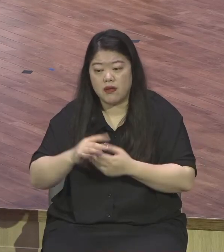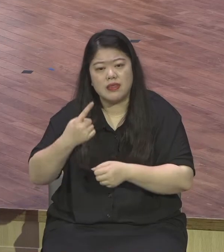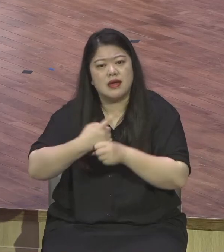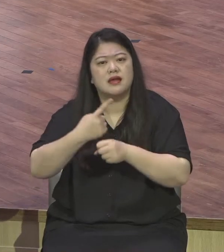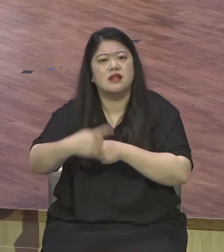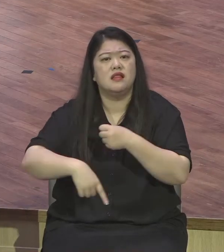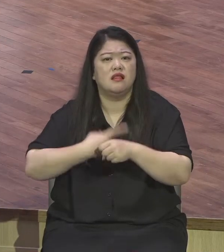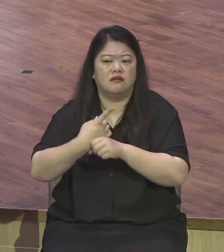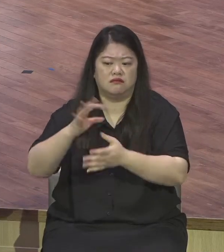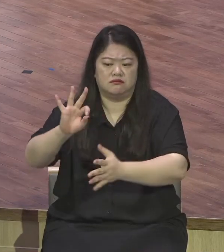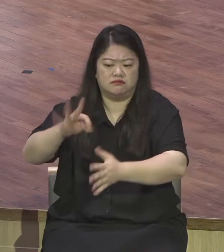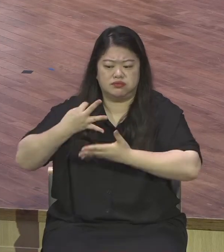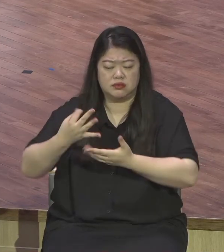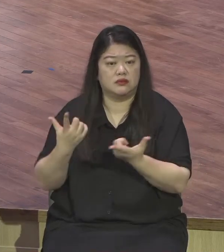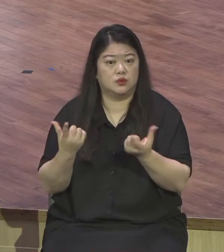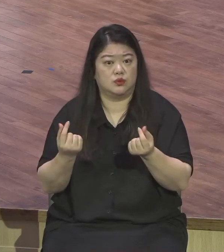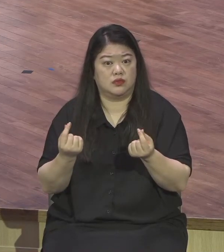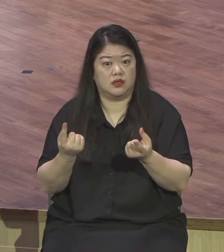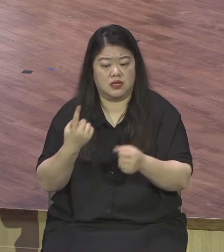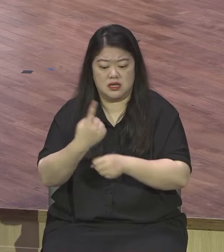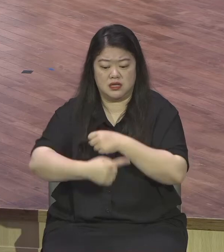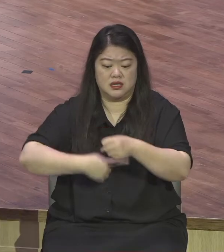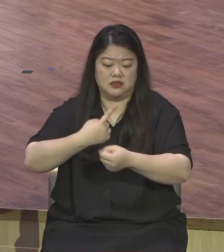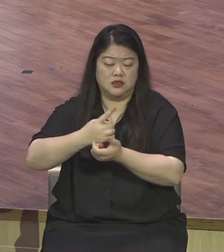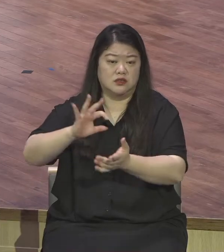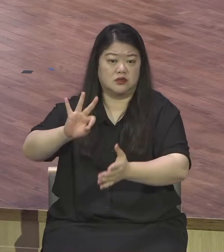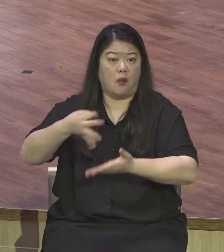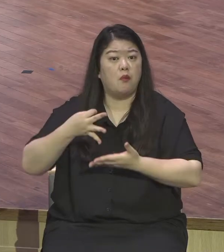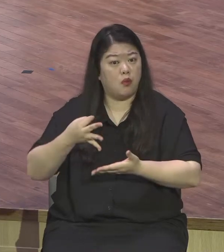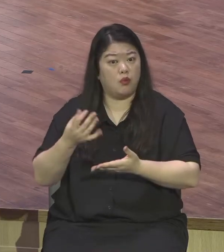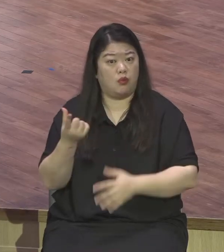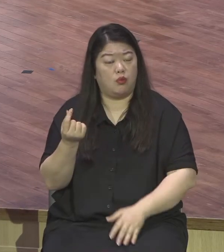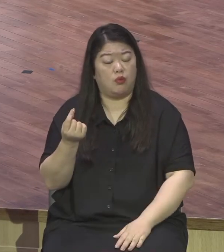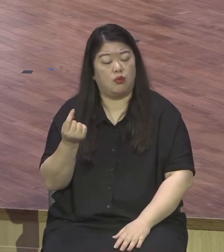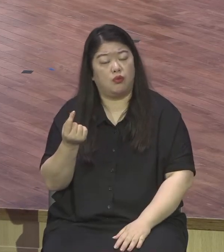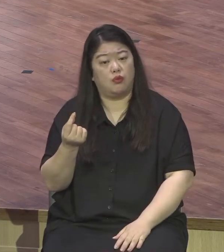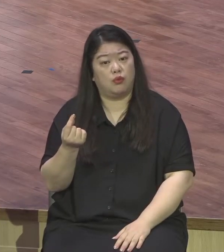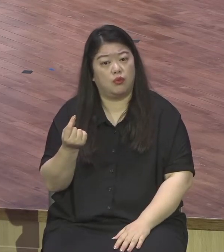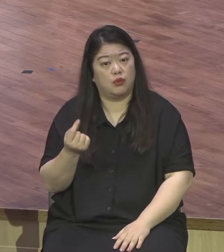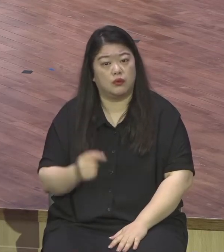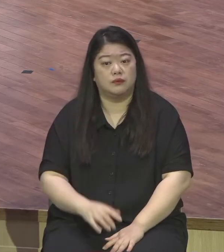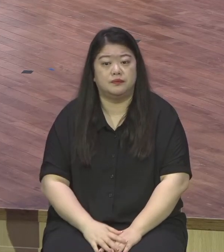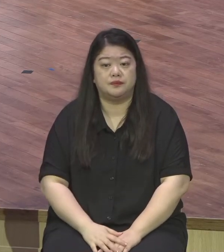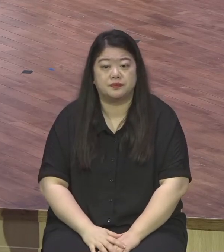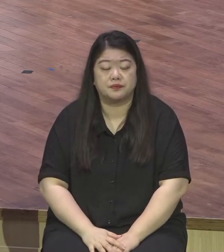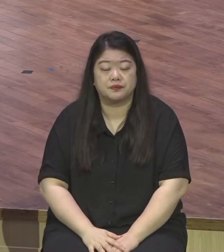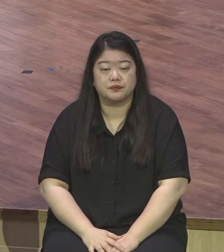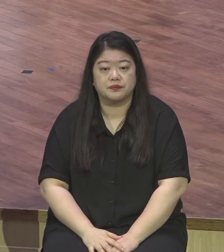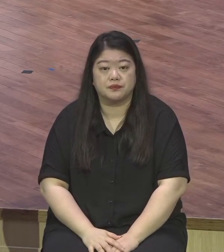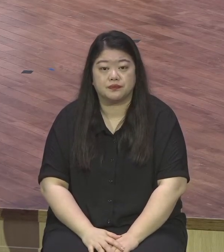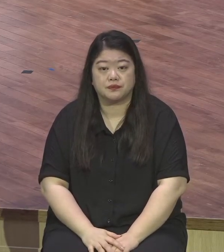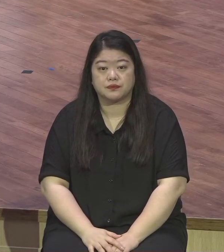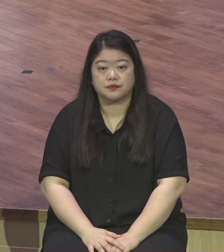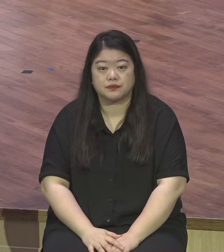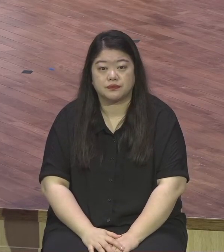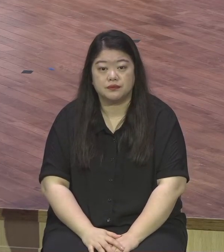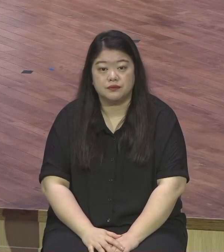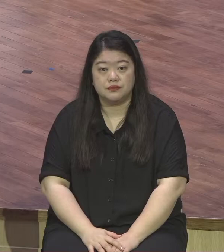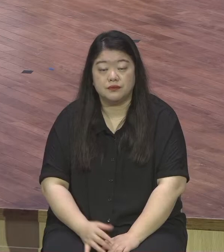금액 얼마 됩니까 엄청 금액 엄청나죠 300 대나리온 그리고 유대 여인들은요